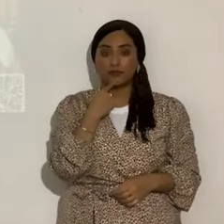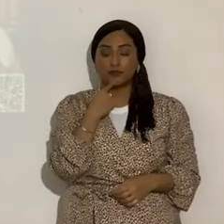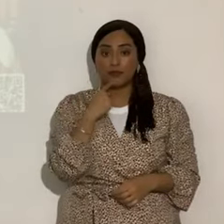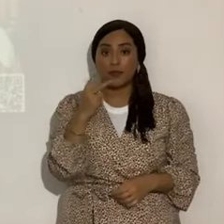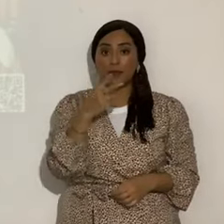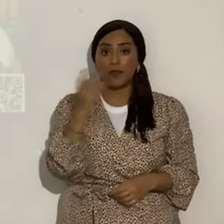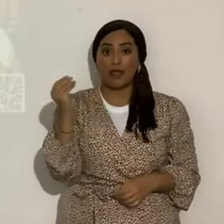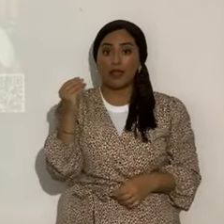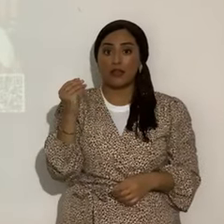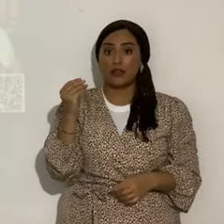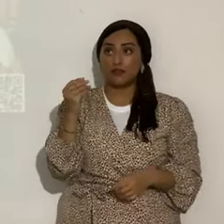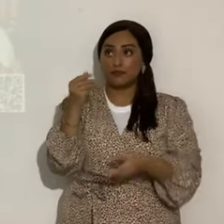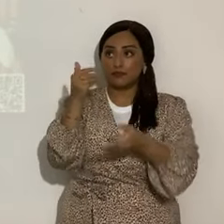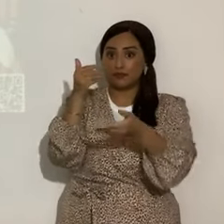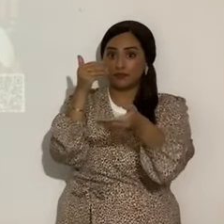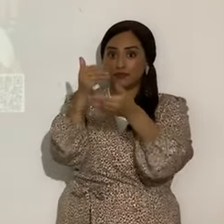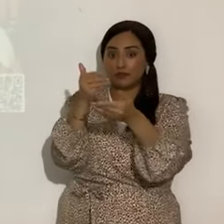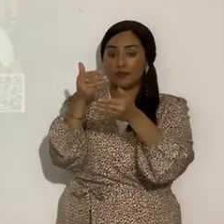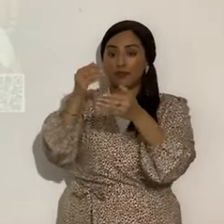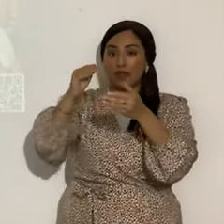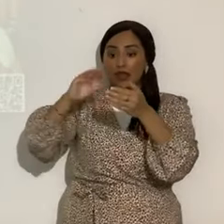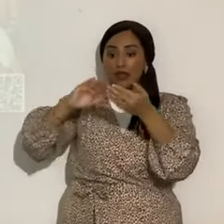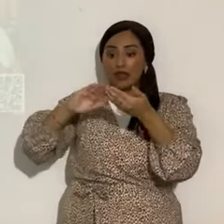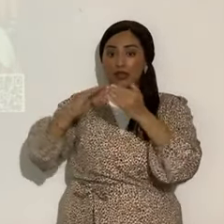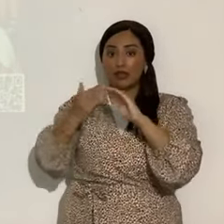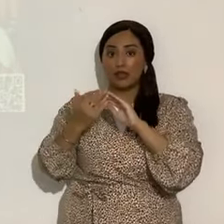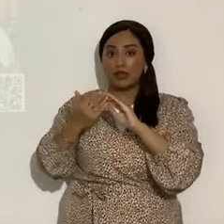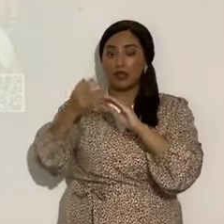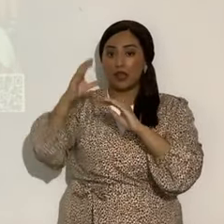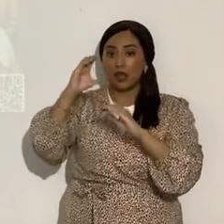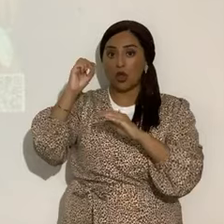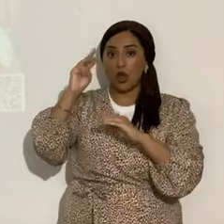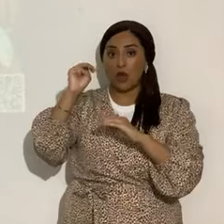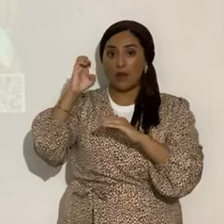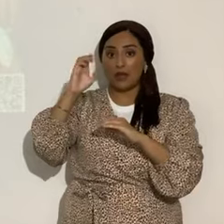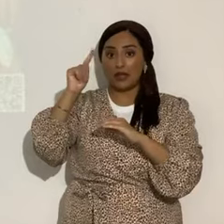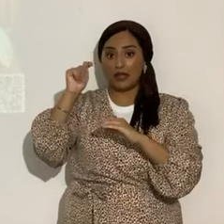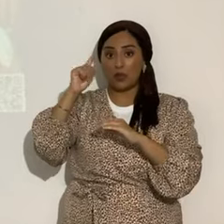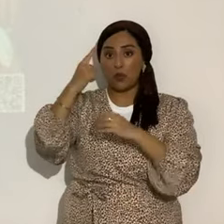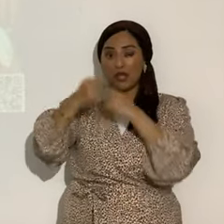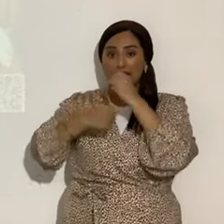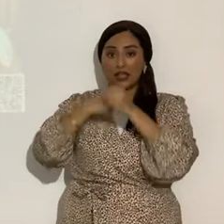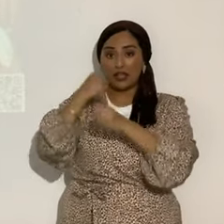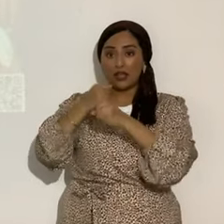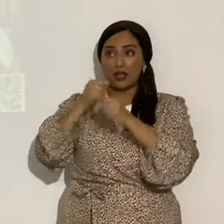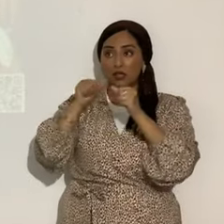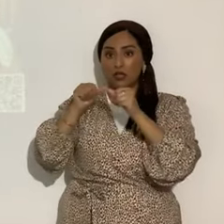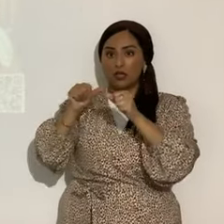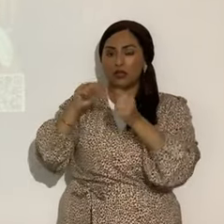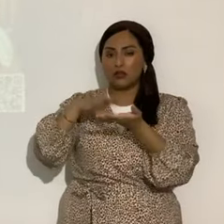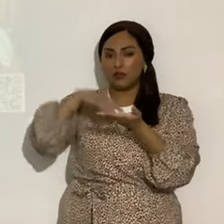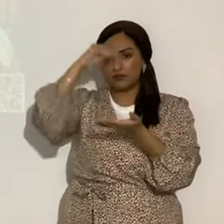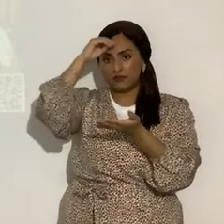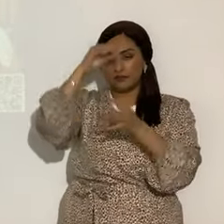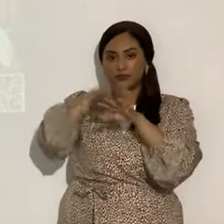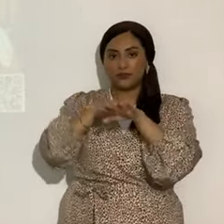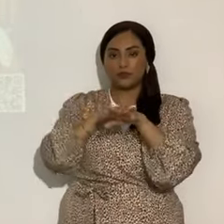paró sobre la ciudad, y un cometa que continuó durante un año. Vamos a ver eso con calma, con diapositivas.